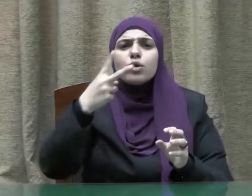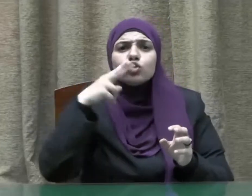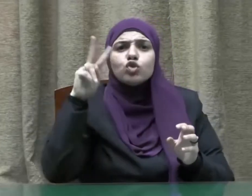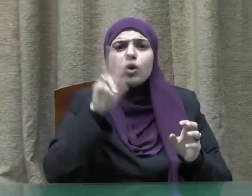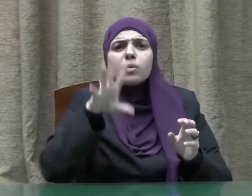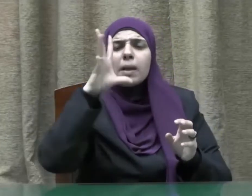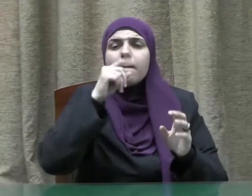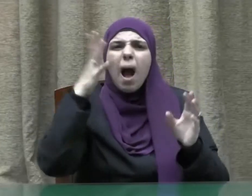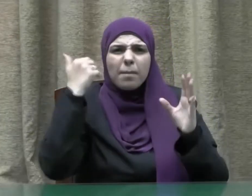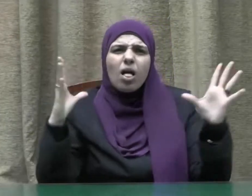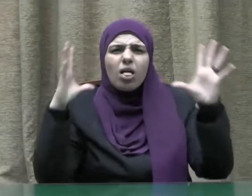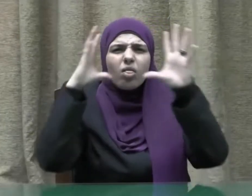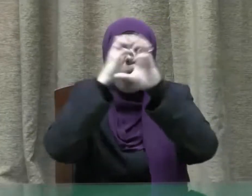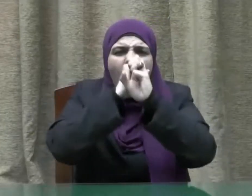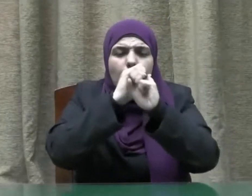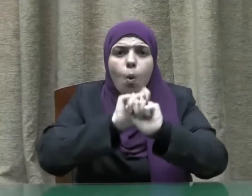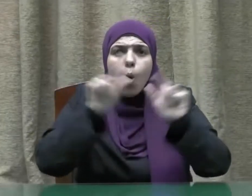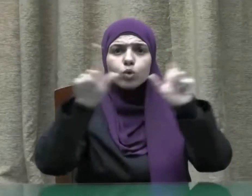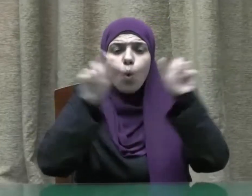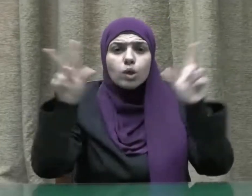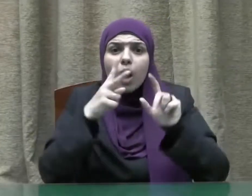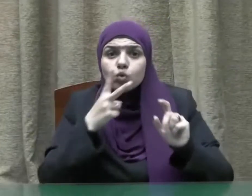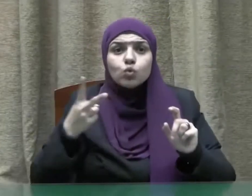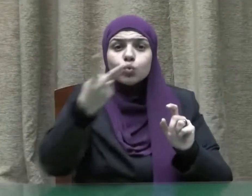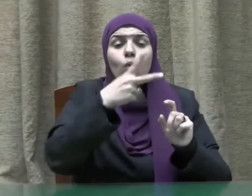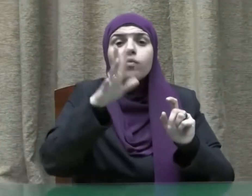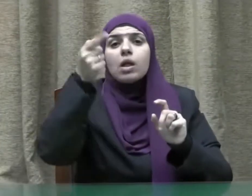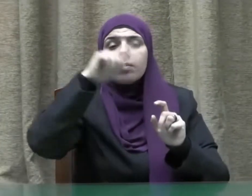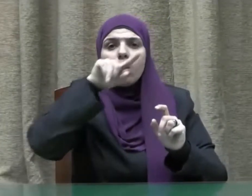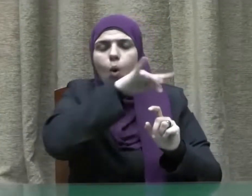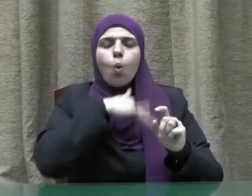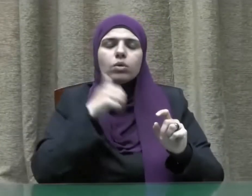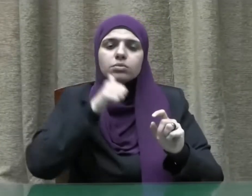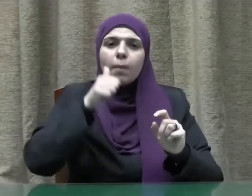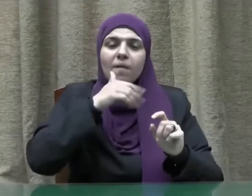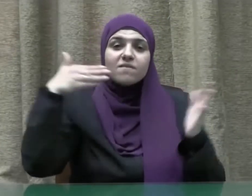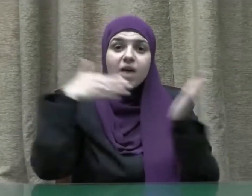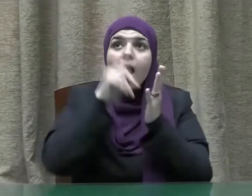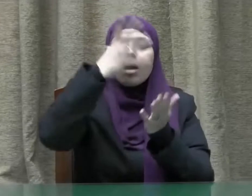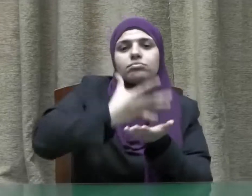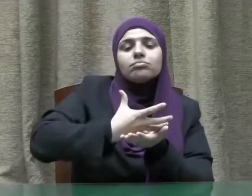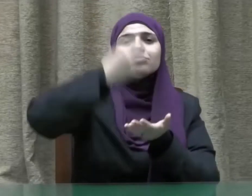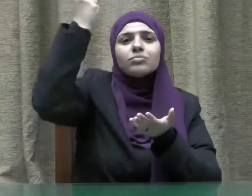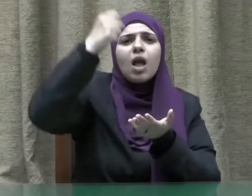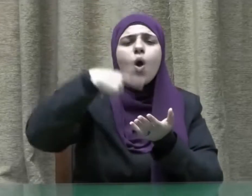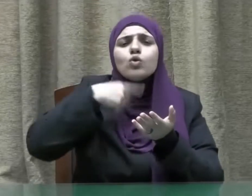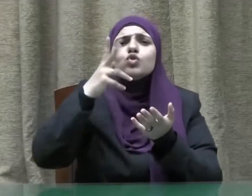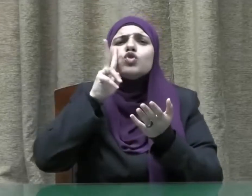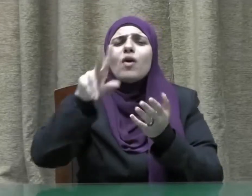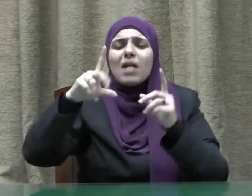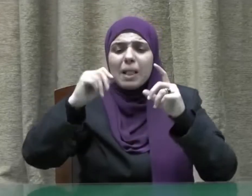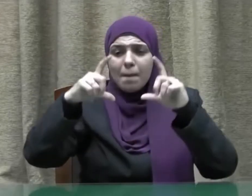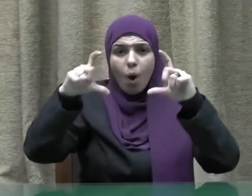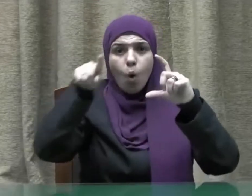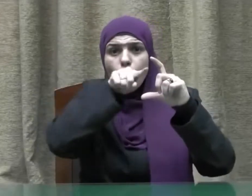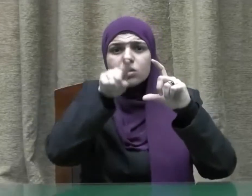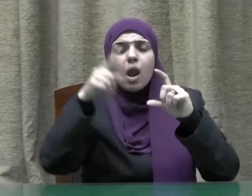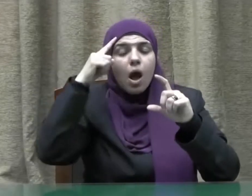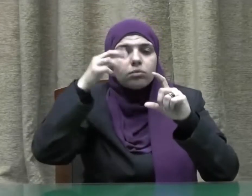في داج من الظلم وبت ترقى إلى أن نلت منزلة من قاب قوسين لم تدرك